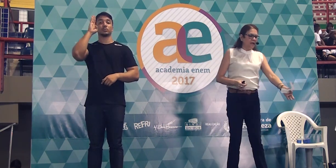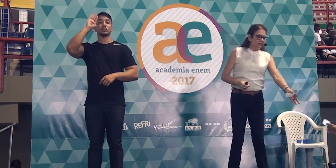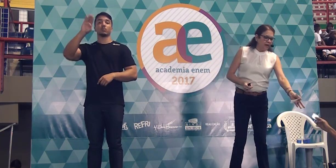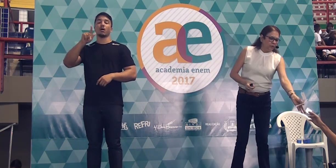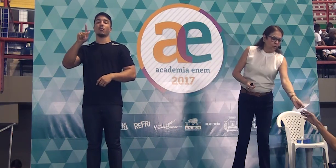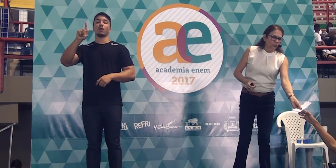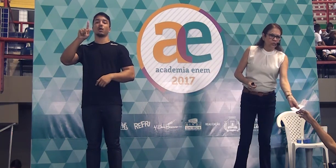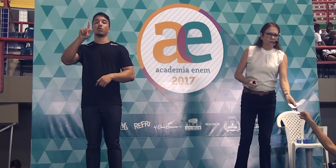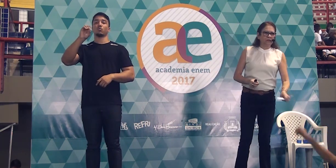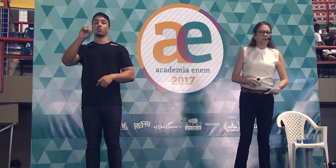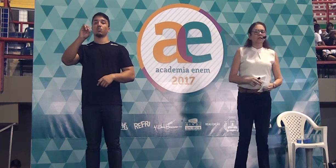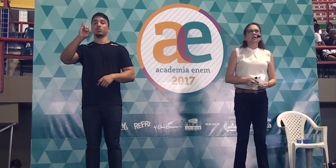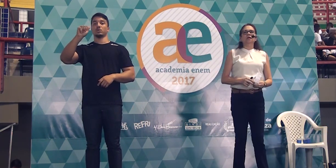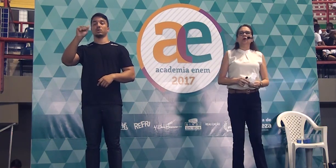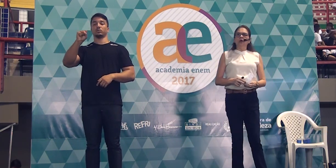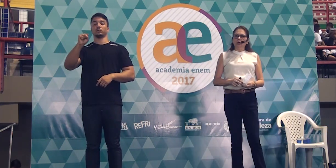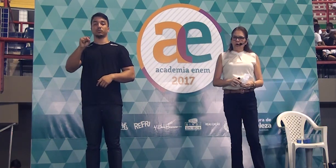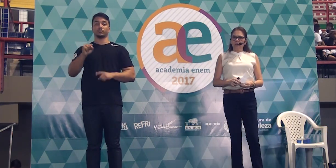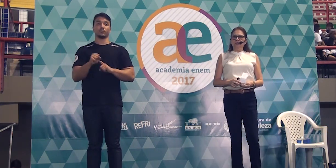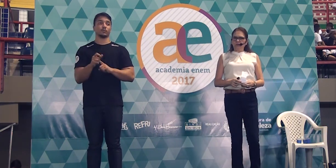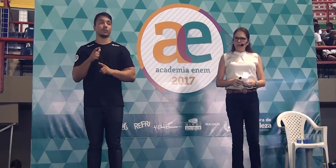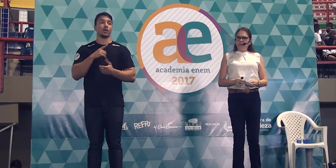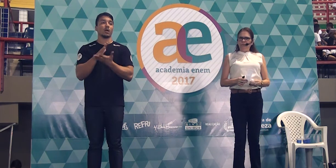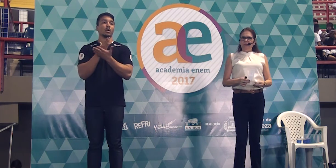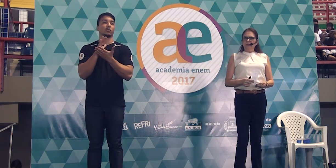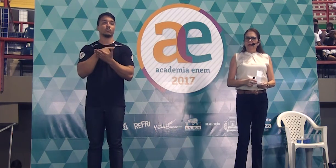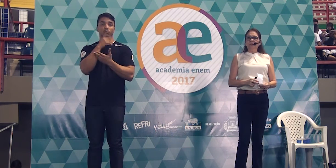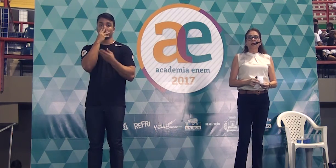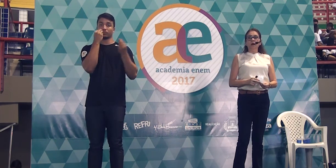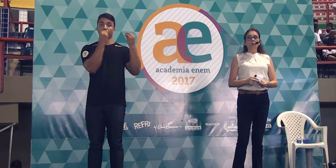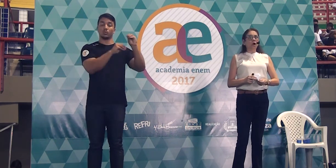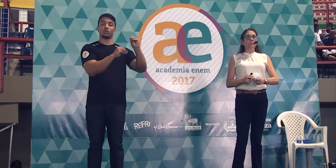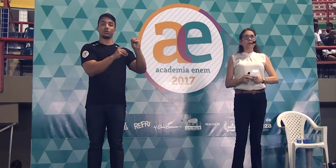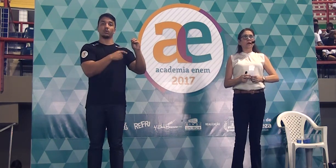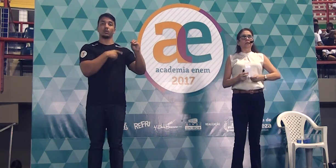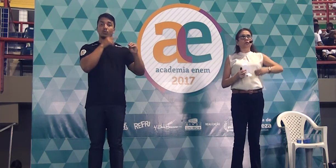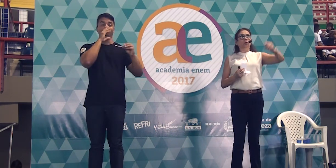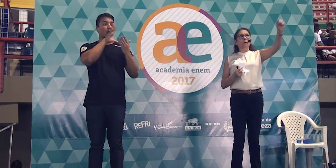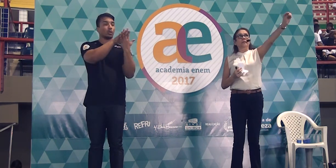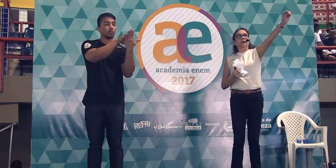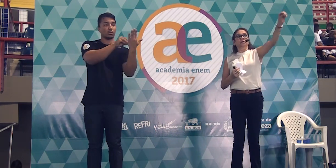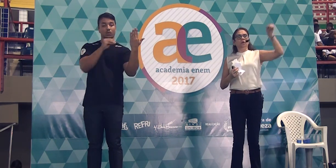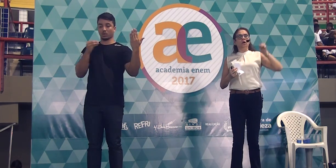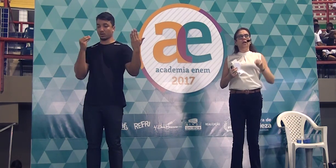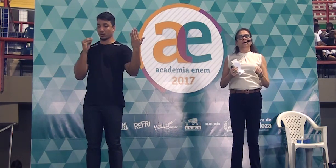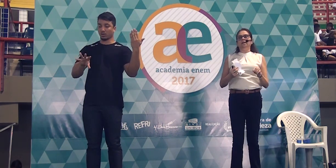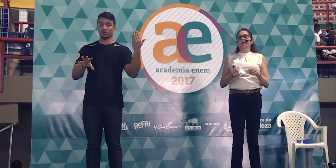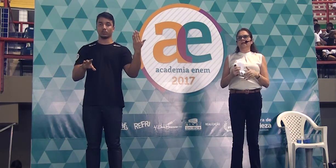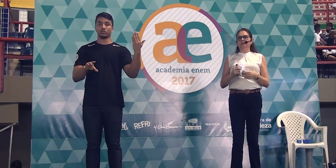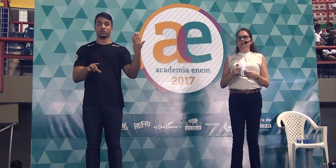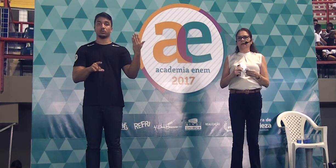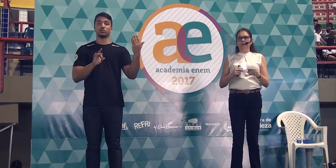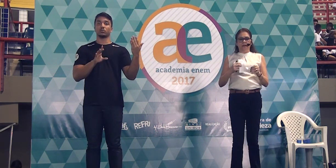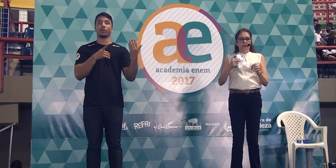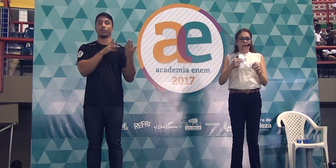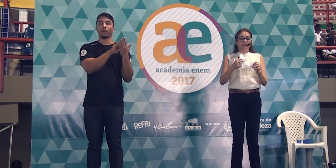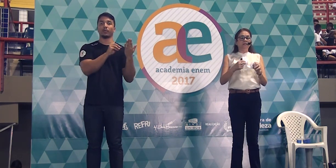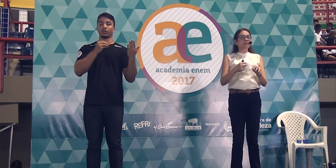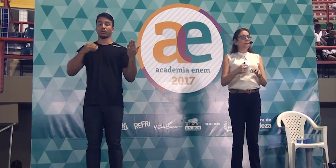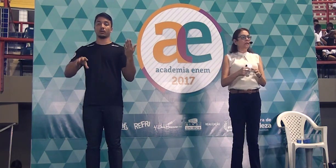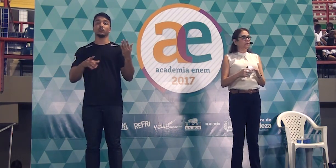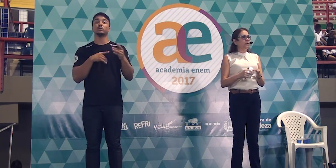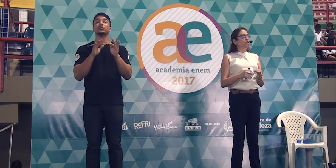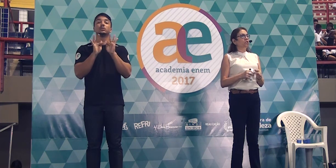E teve alunos que colocou isso não copiando, copiando e colando na redação dele.